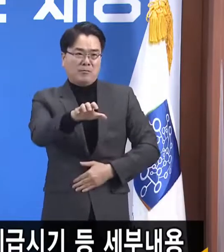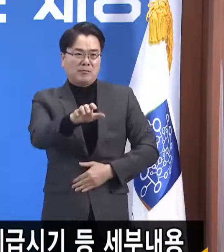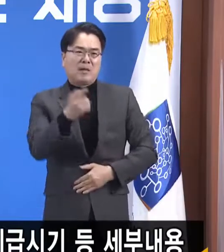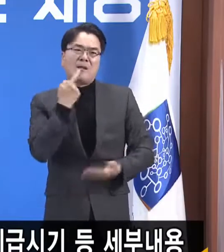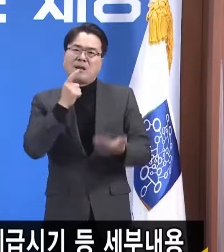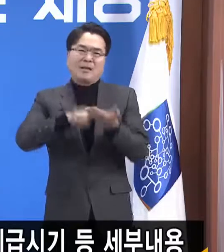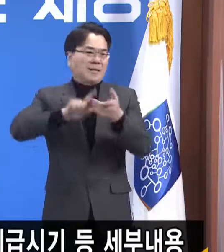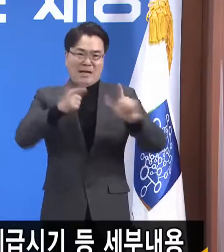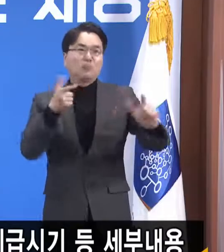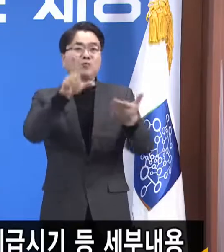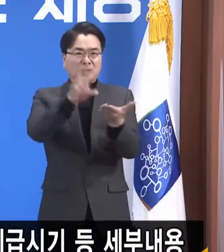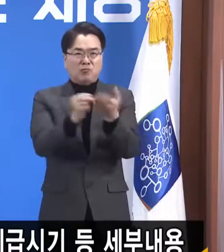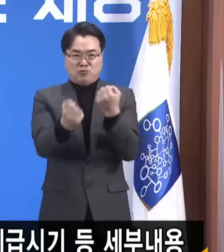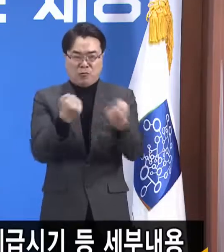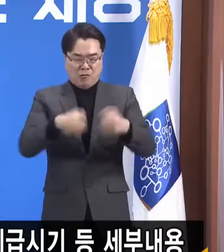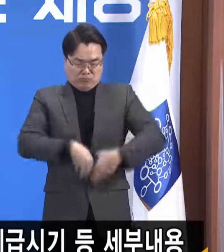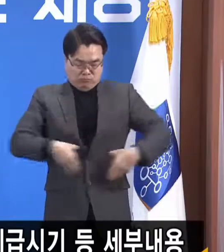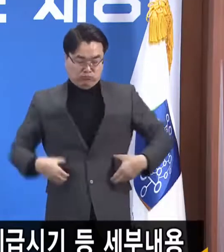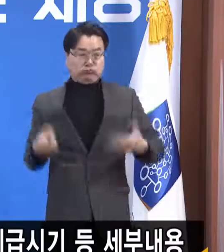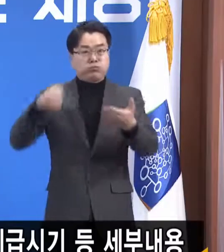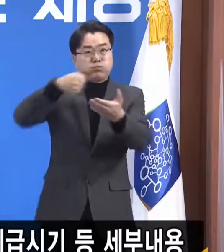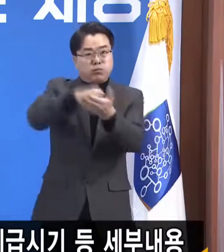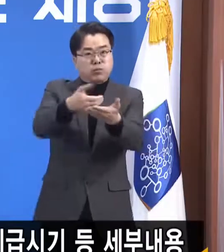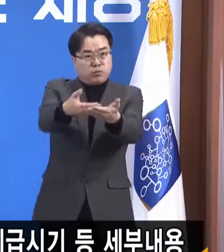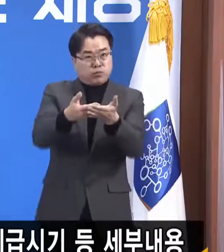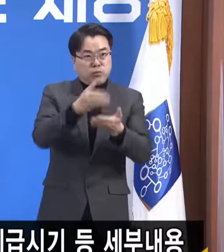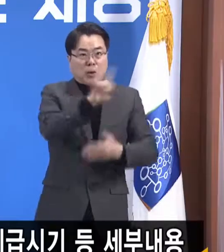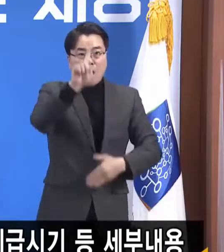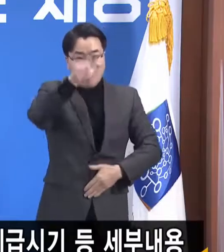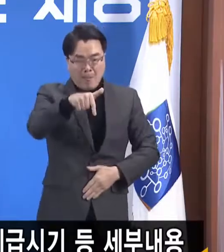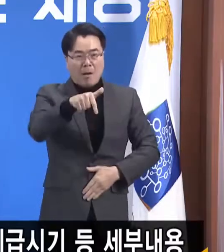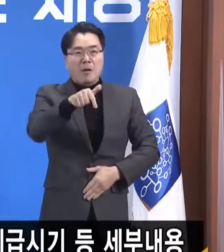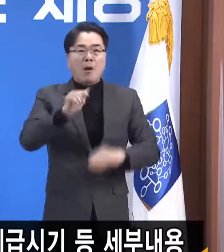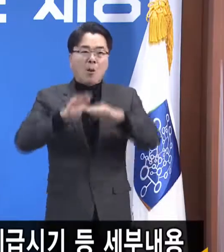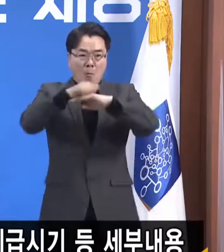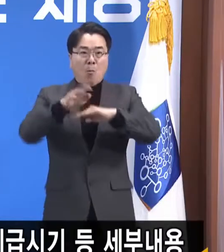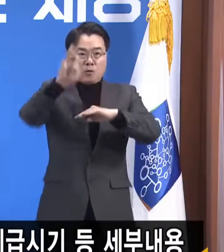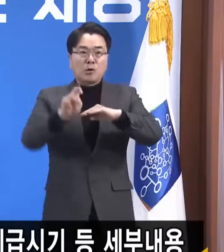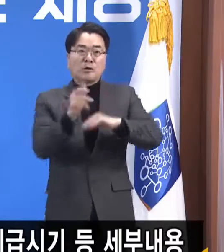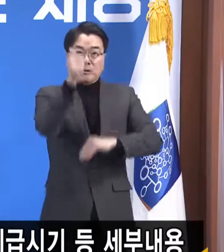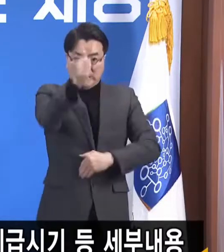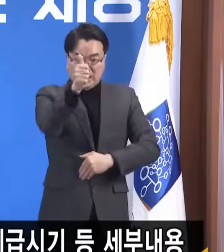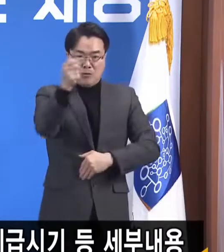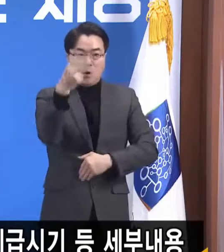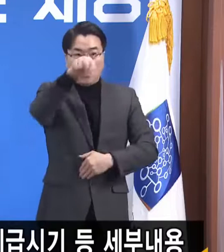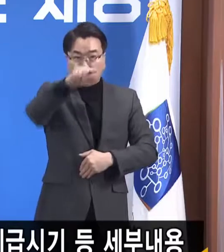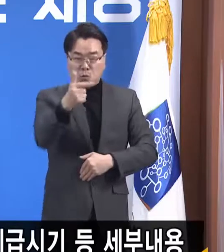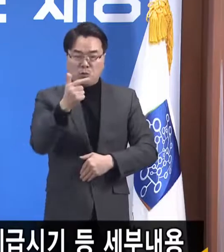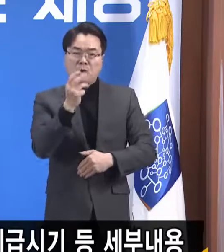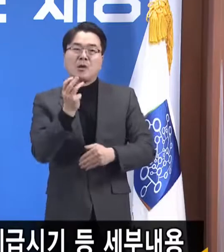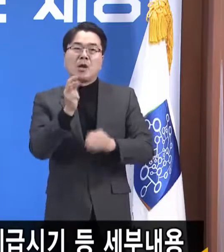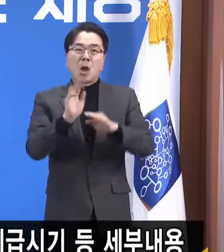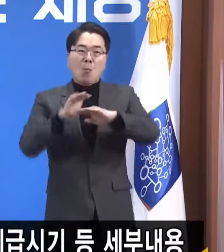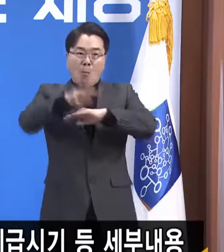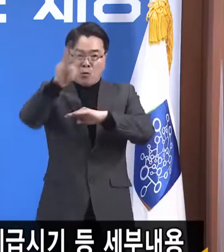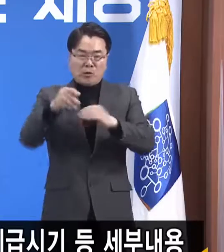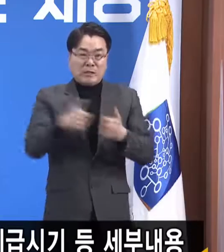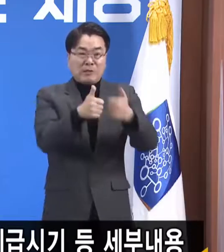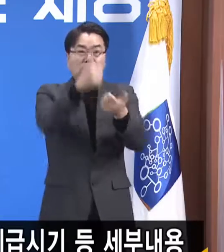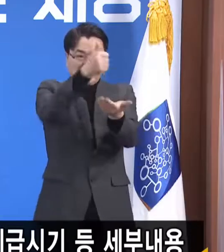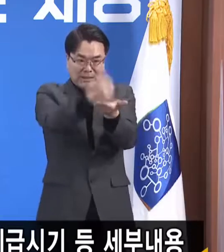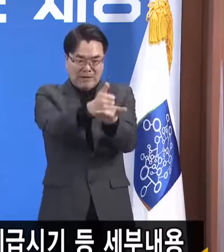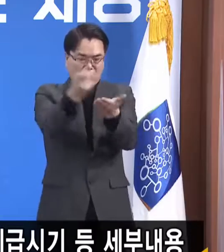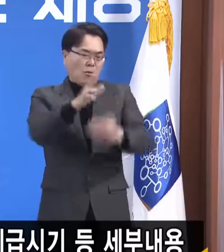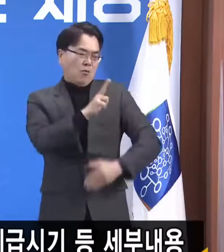않은 상황에서 과감한 결단을 내려주신 박용국 포천시장님과 손세화 의장님을 비롯한